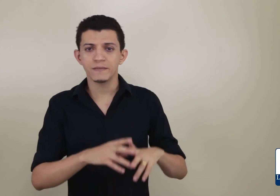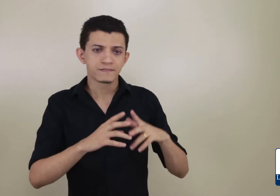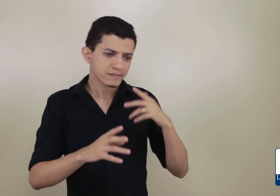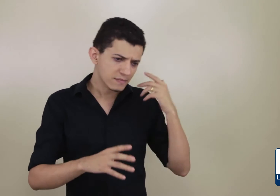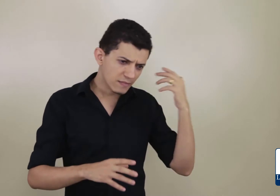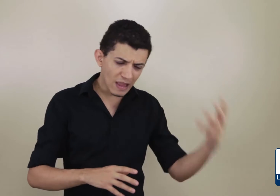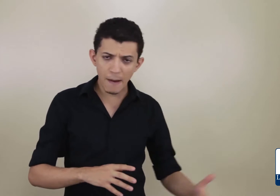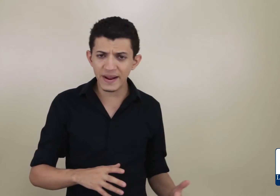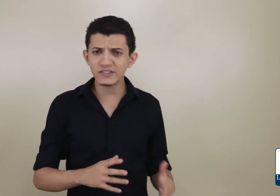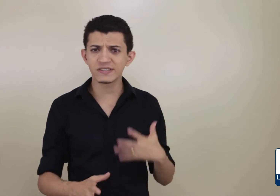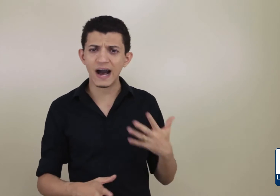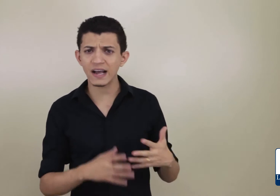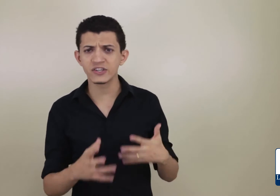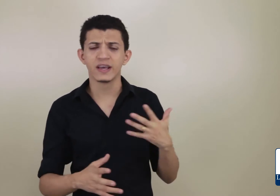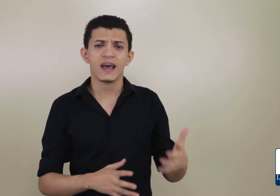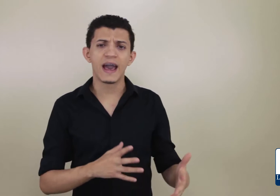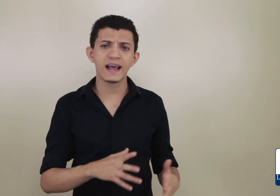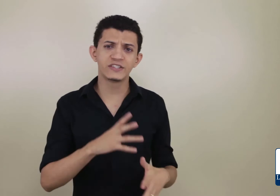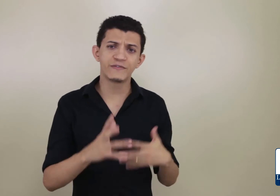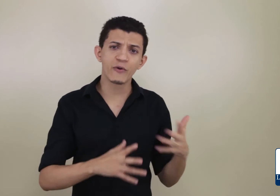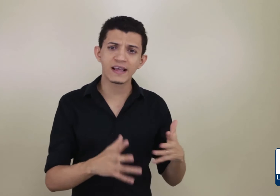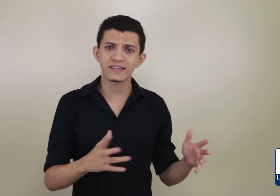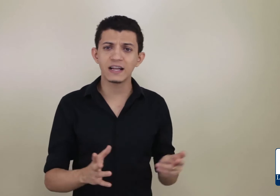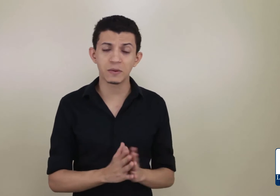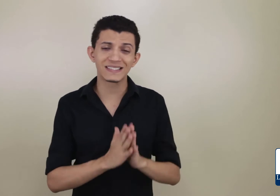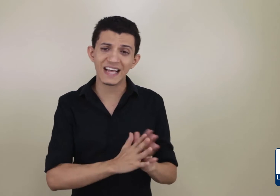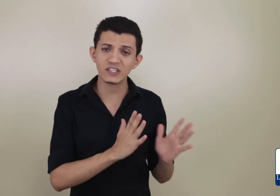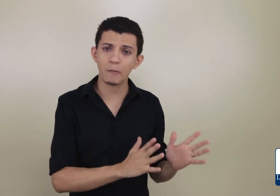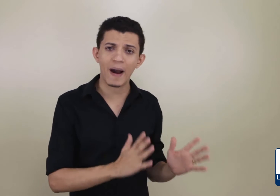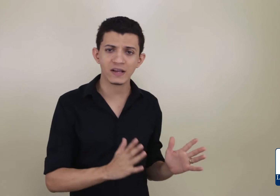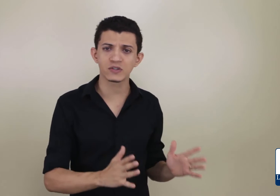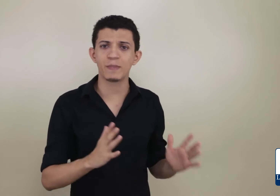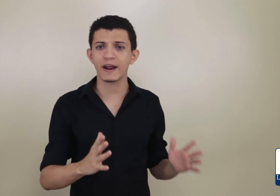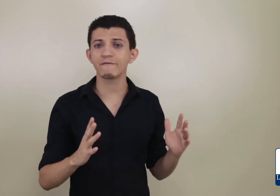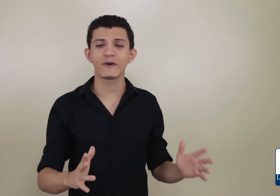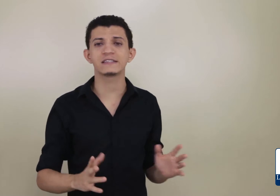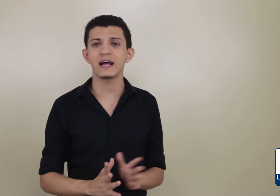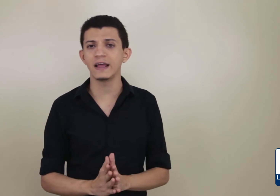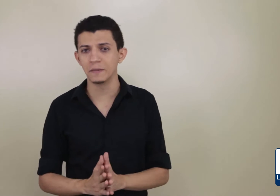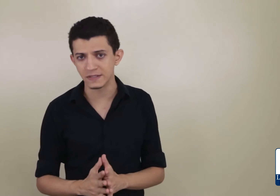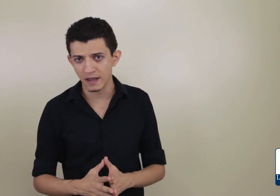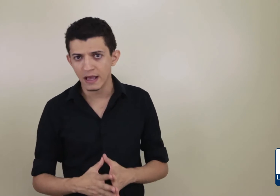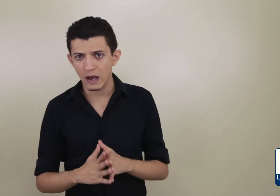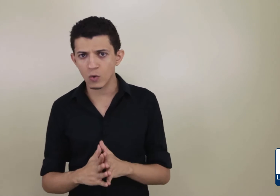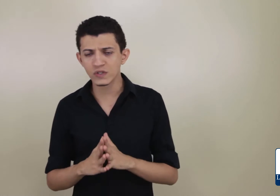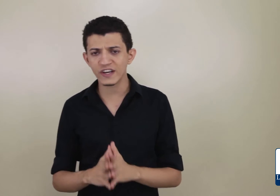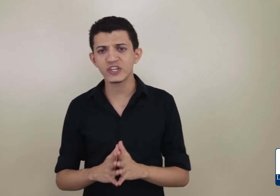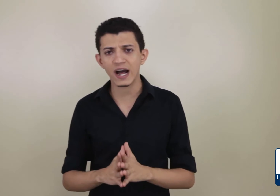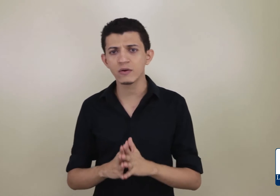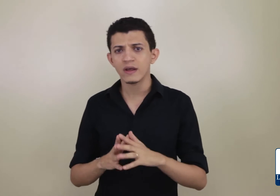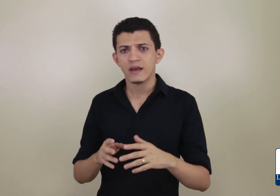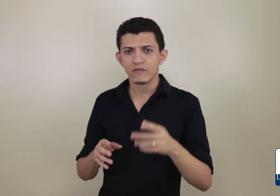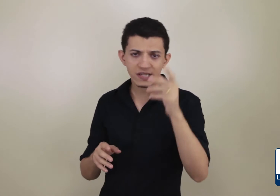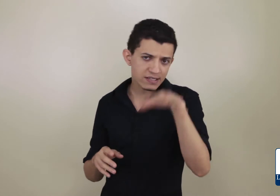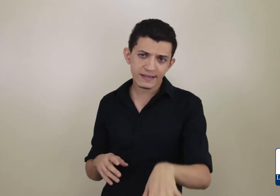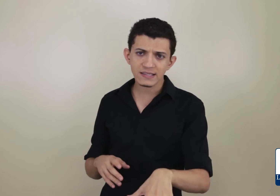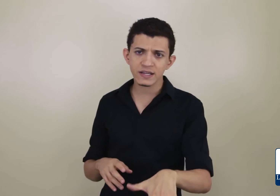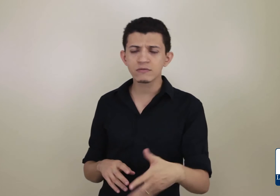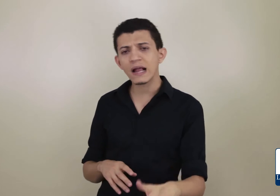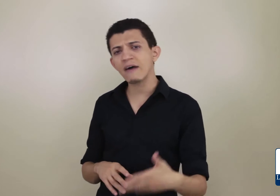aprendizagem de fluência na Libras. Temos sete passos para a fluência na Libras. É curso fechado. Você se cadastrando lá,